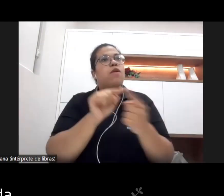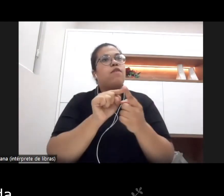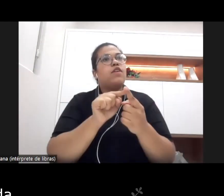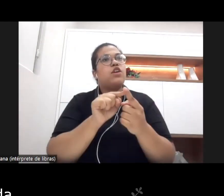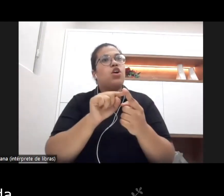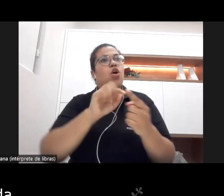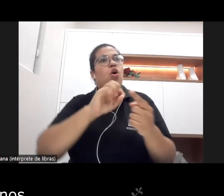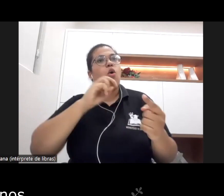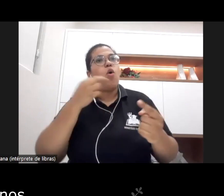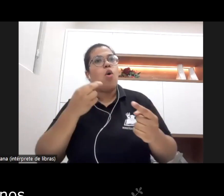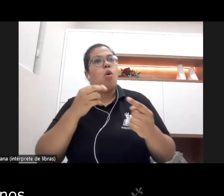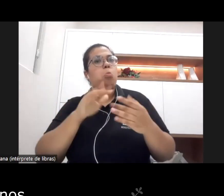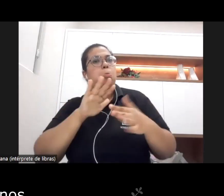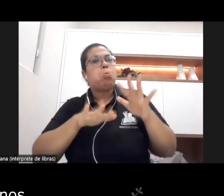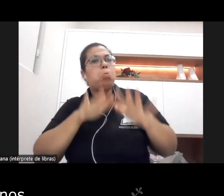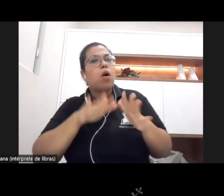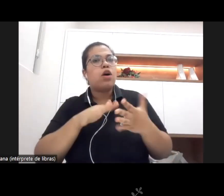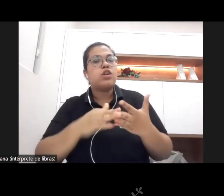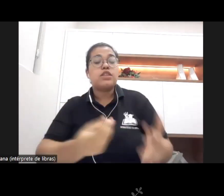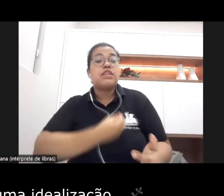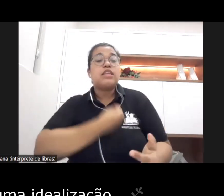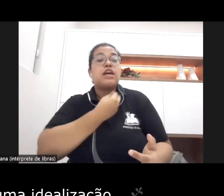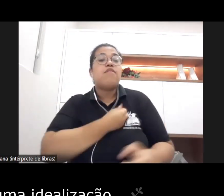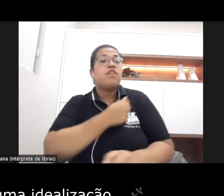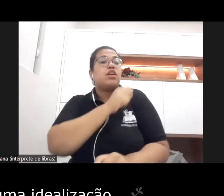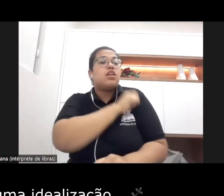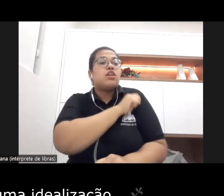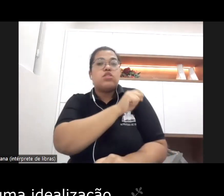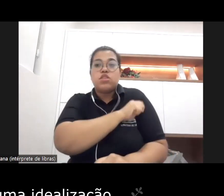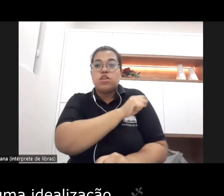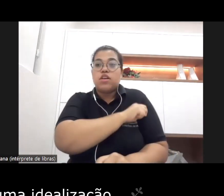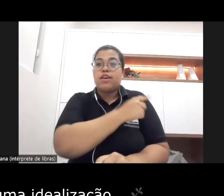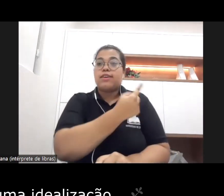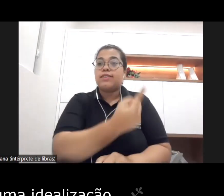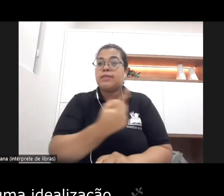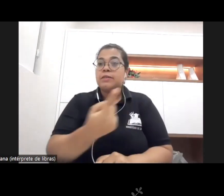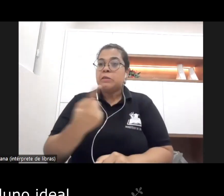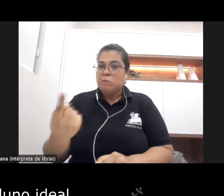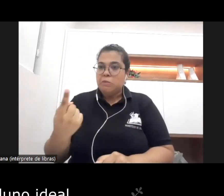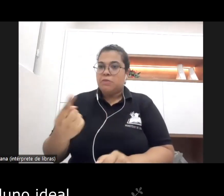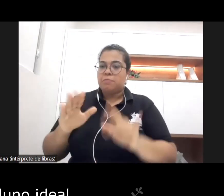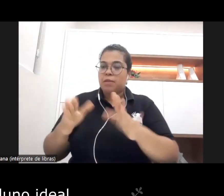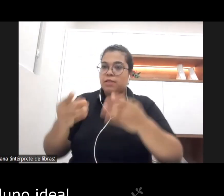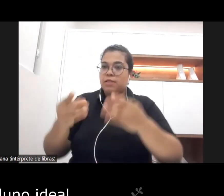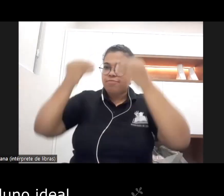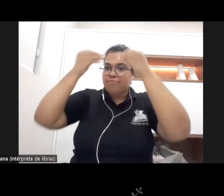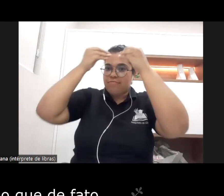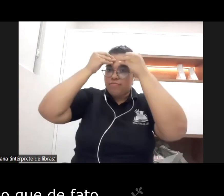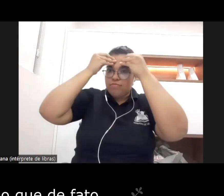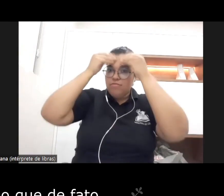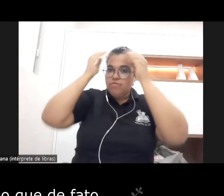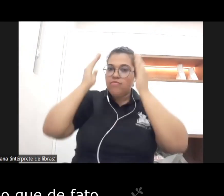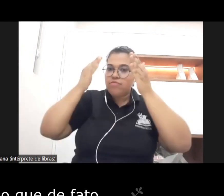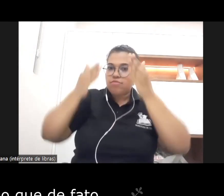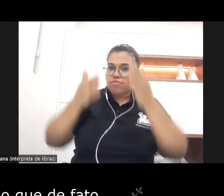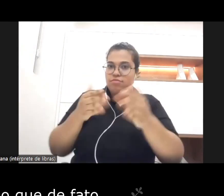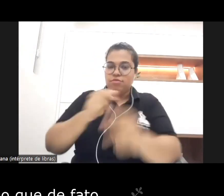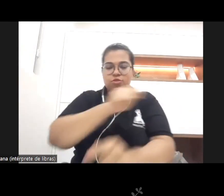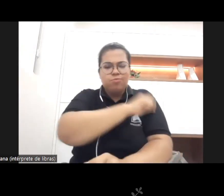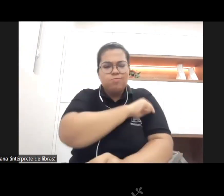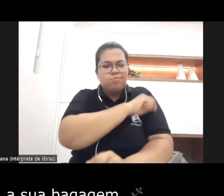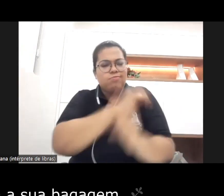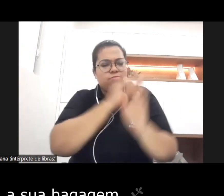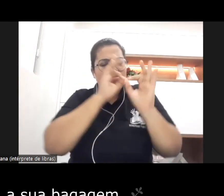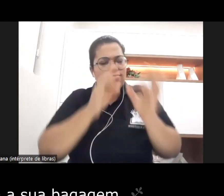vida dos alunos para a gente não ter uma idealização formar um aluno ideal que não é o aluno que de